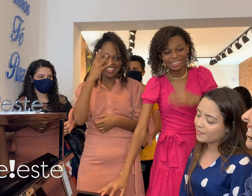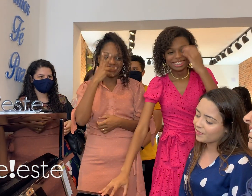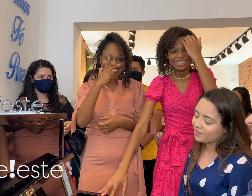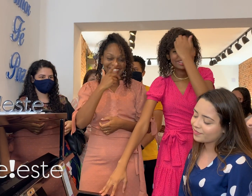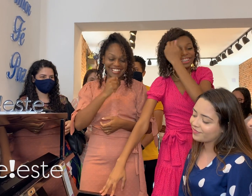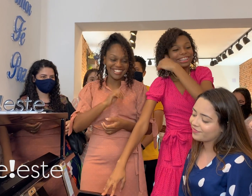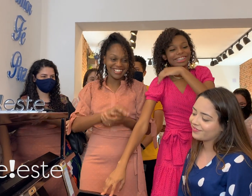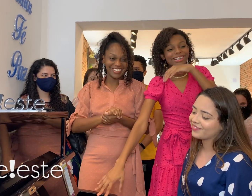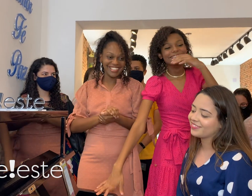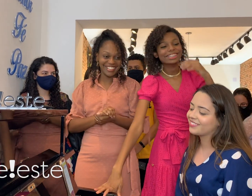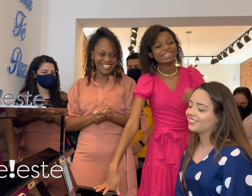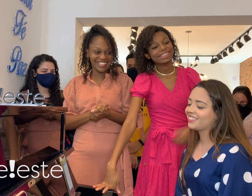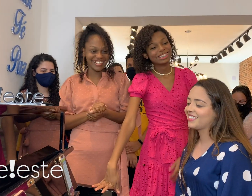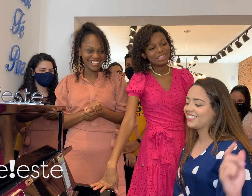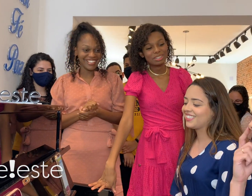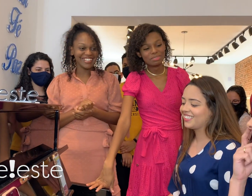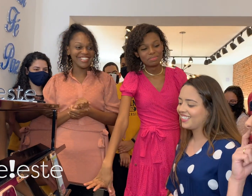Jesus